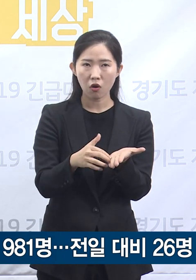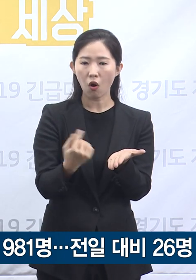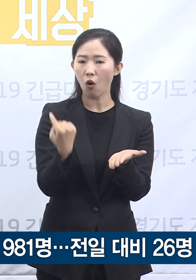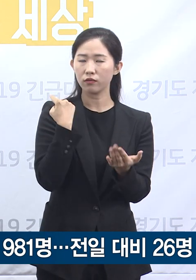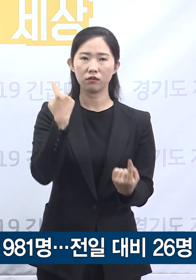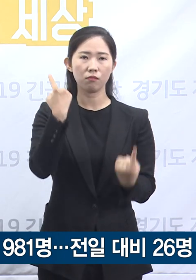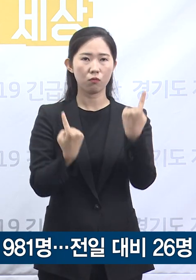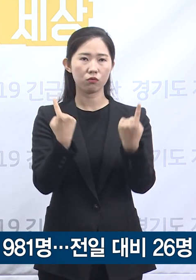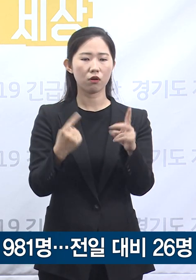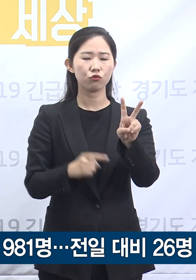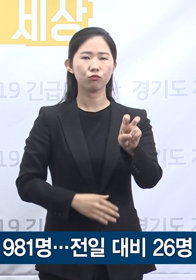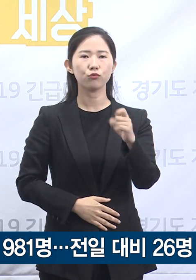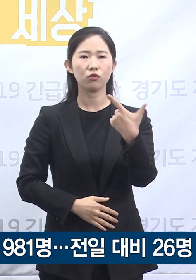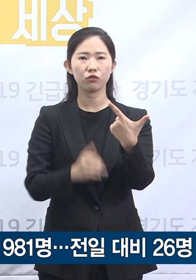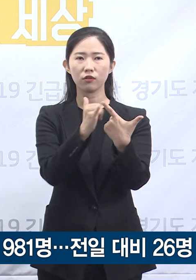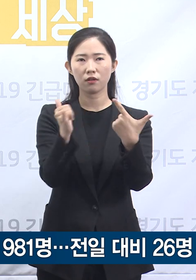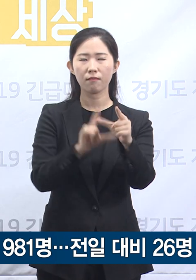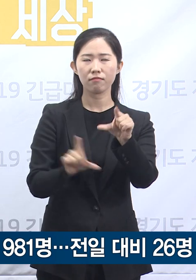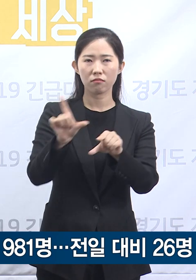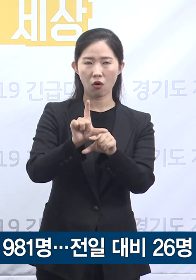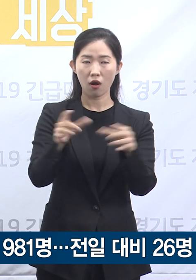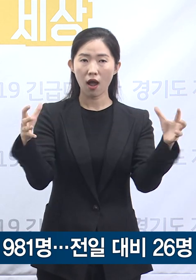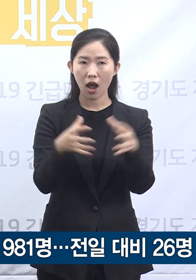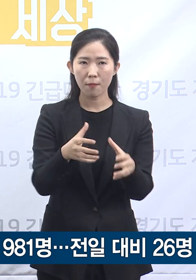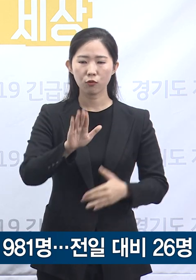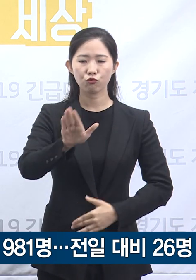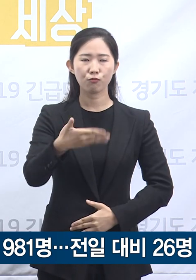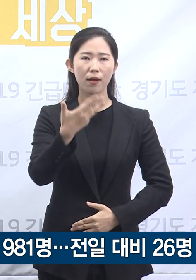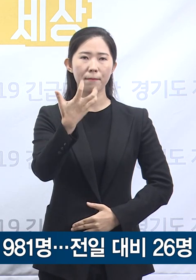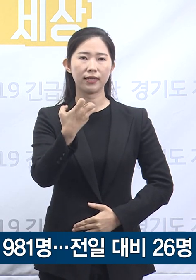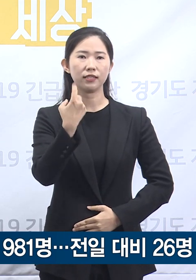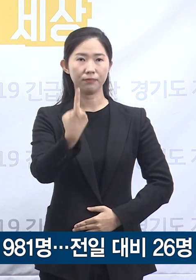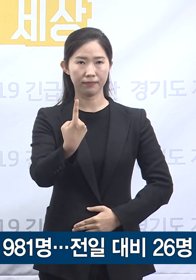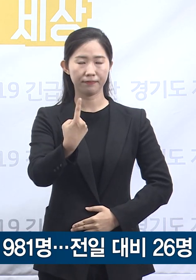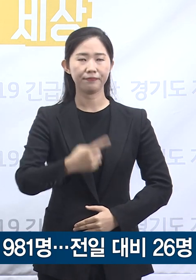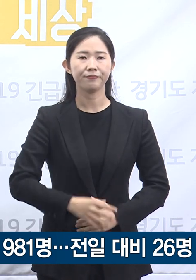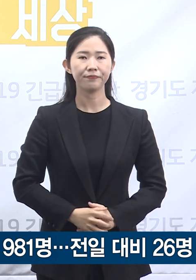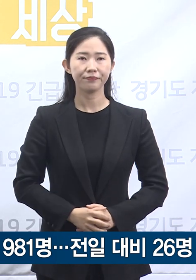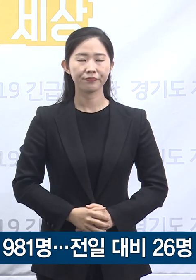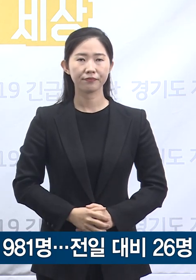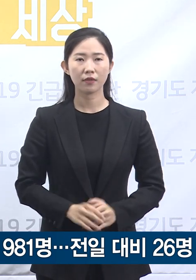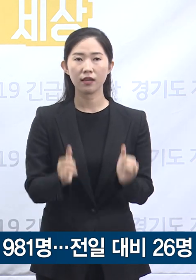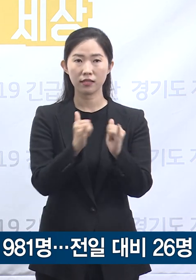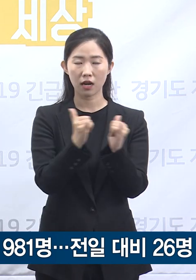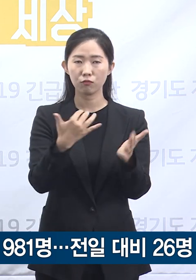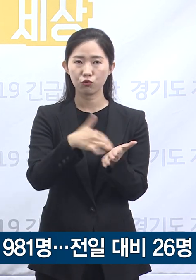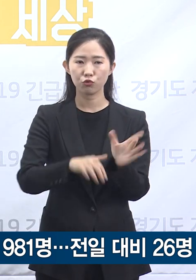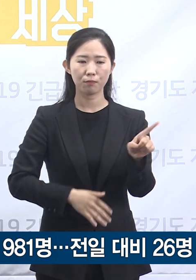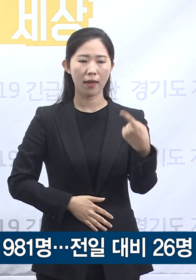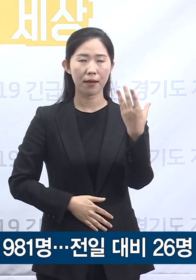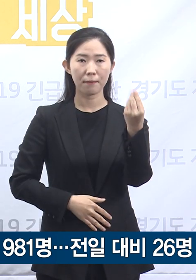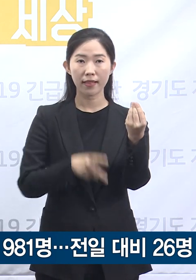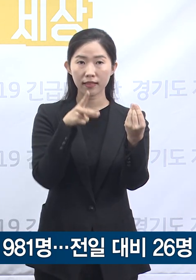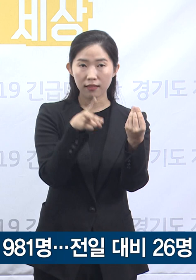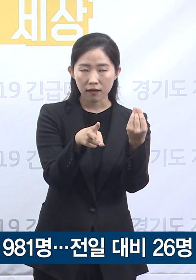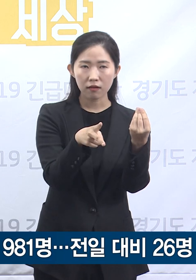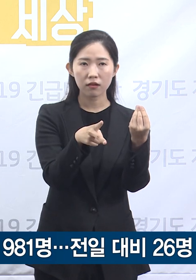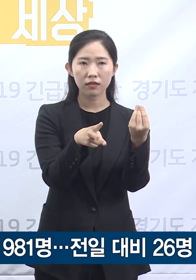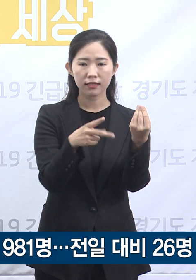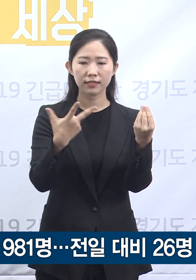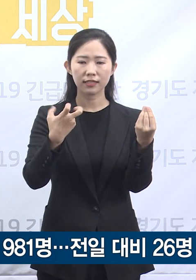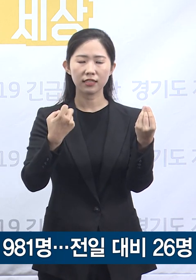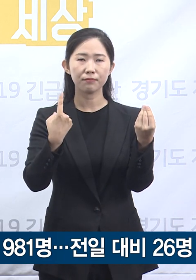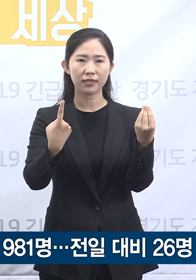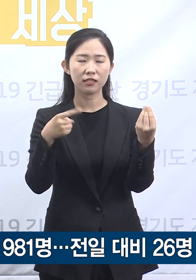0시 대비 26명이 증가한 총 981명입니다. 인구 100만 명당 확진자 발생 수는 71